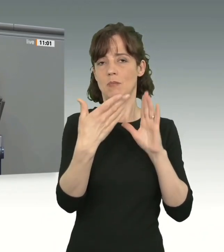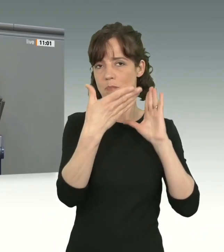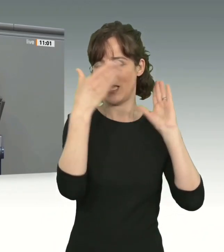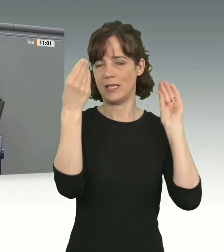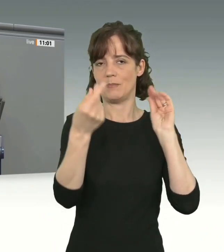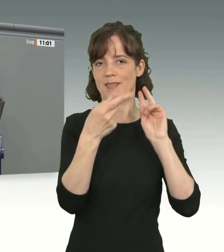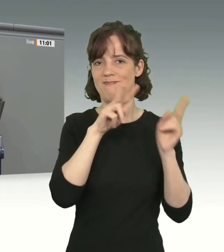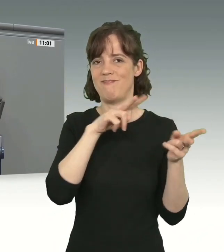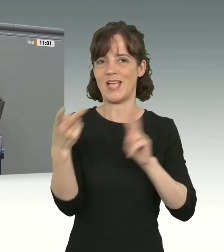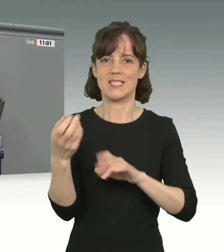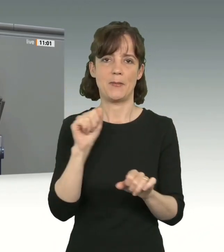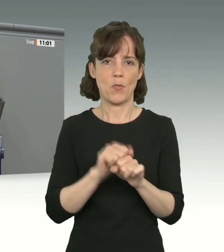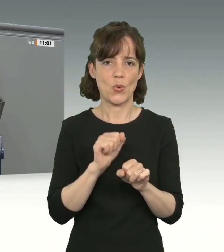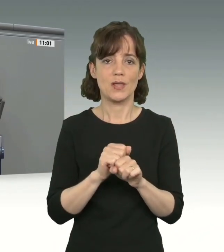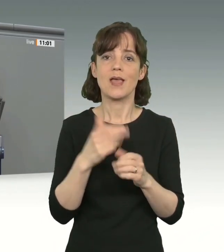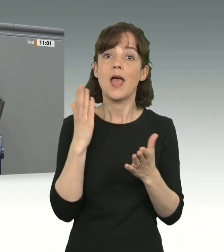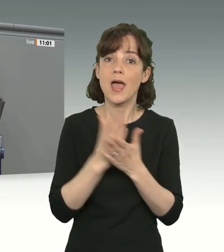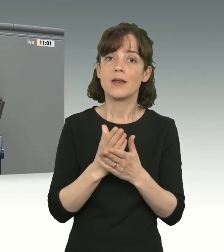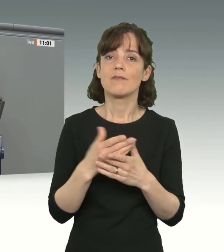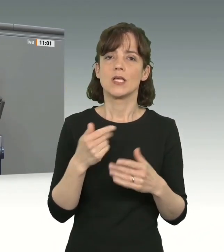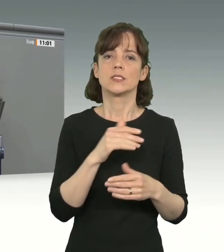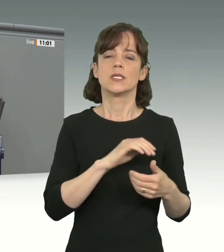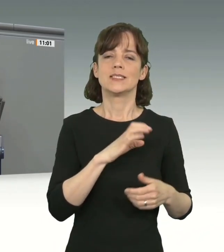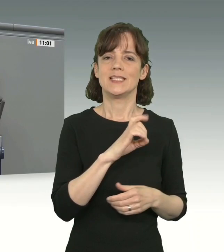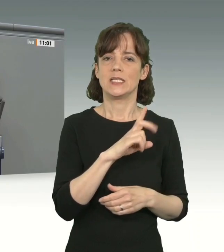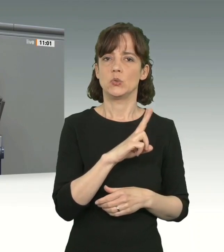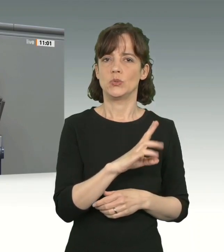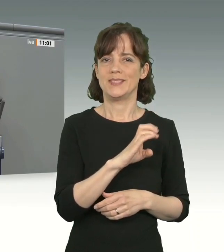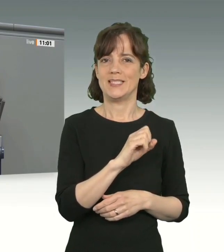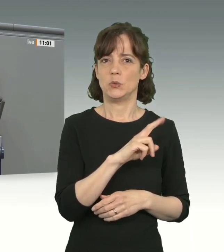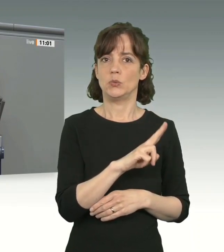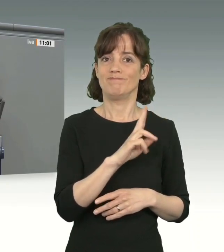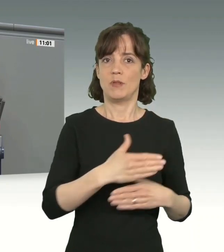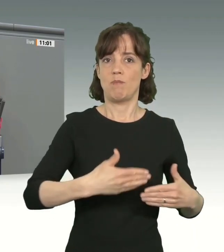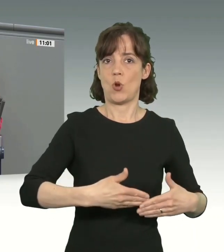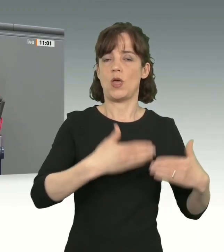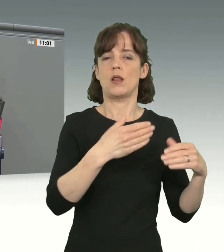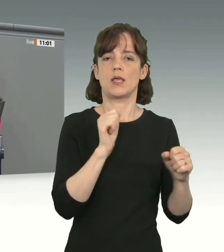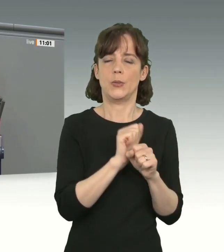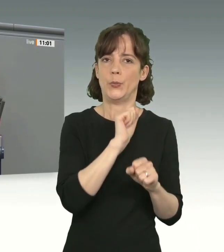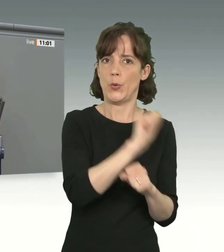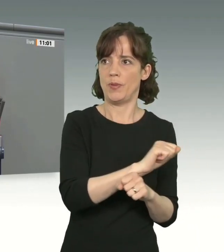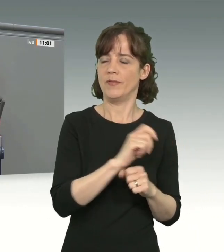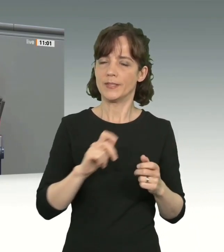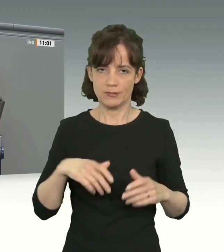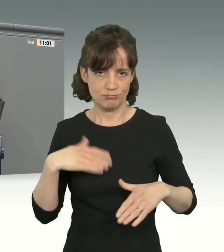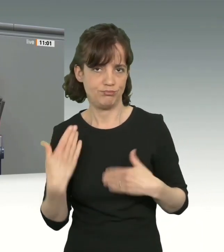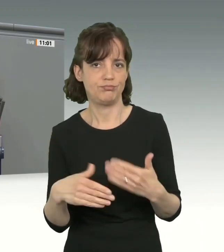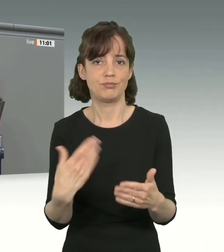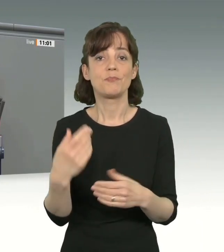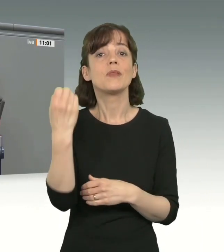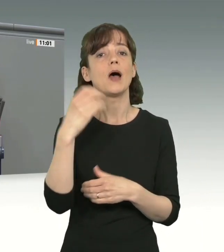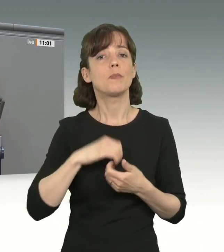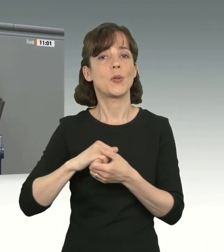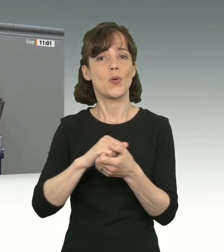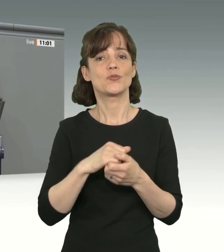Endlich können wir die jahrelange Blockade der Union überwinden. Als Ampelkoalition haben wir uns einer ordnenden wie